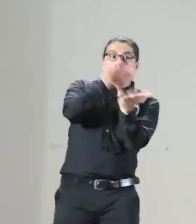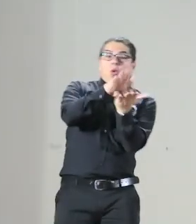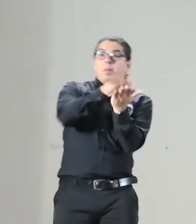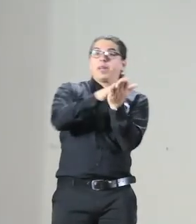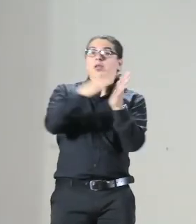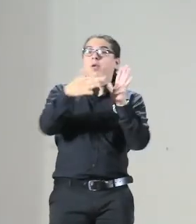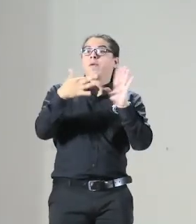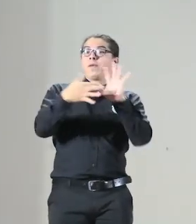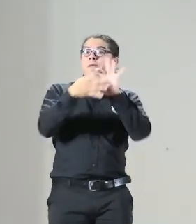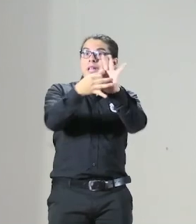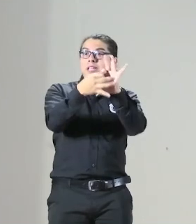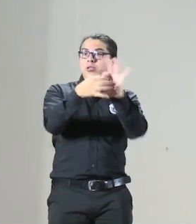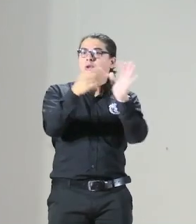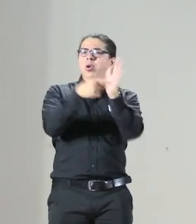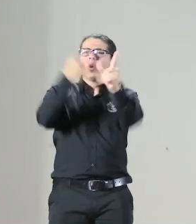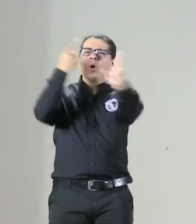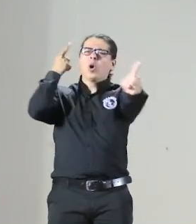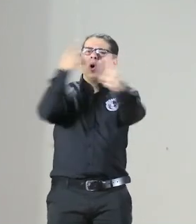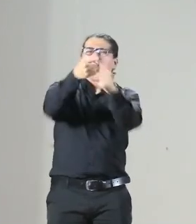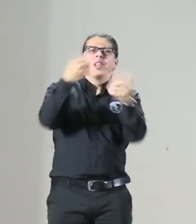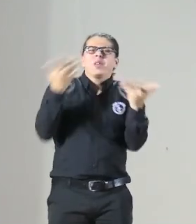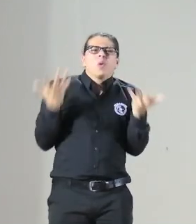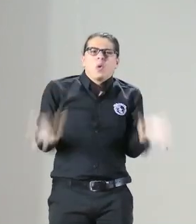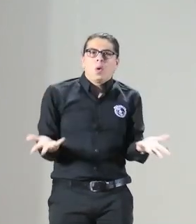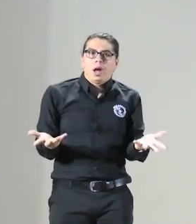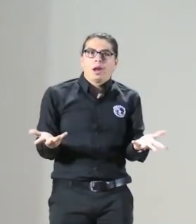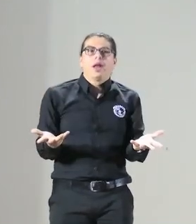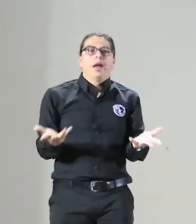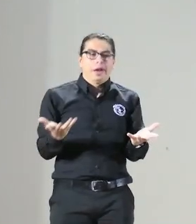entonces el documento de FNASCOR tiene un objetivo